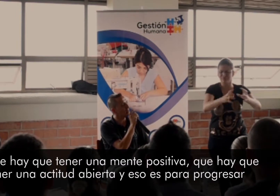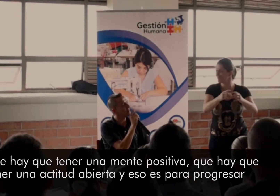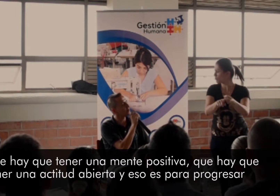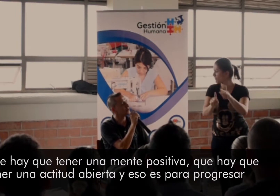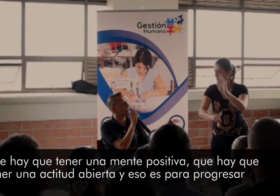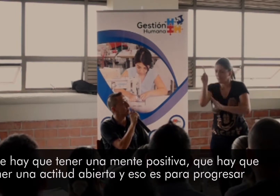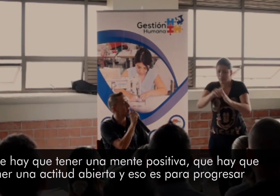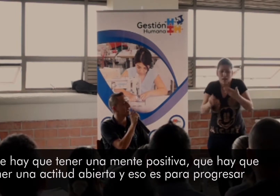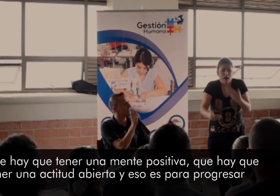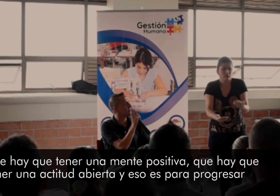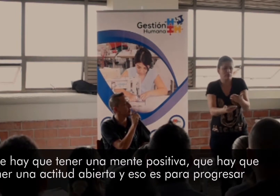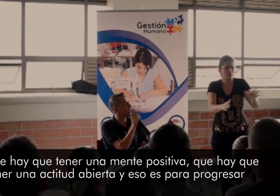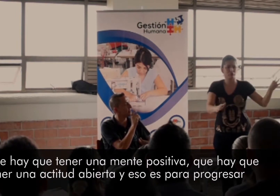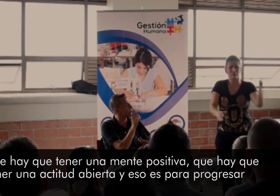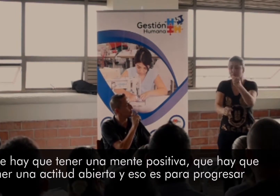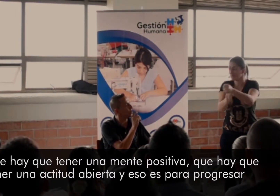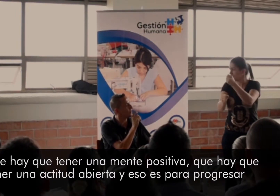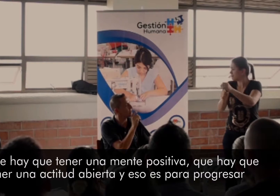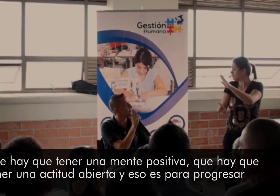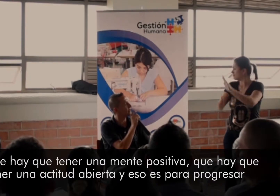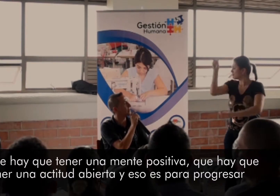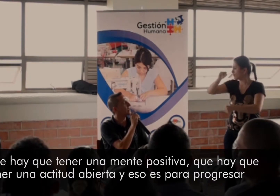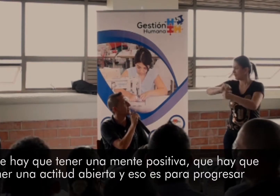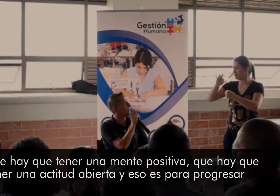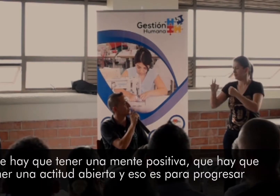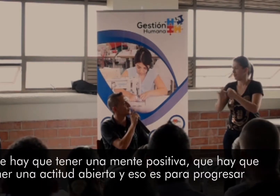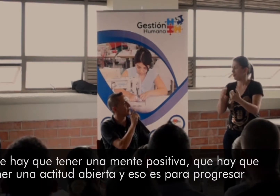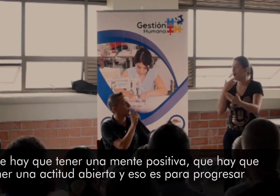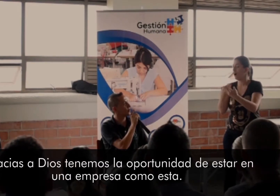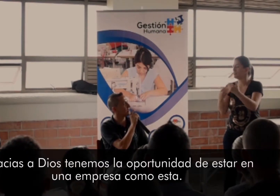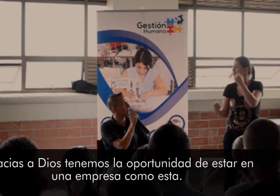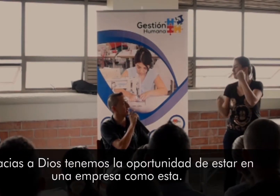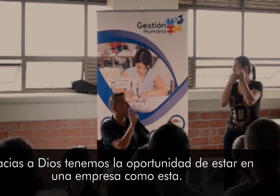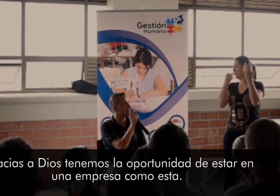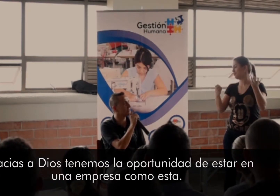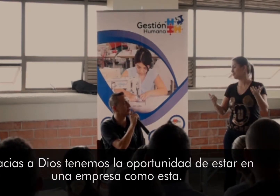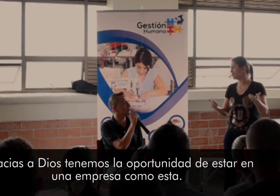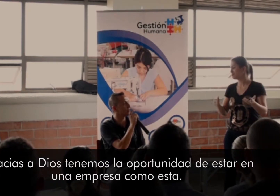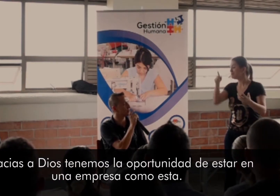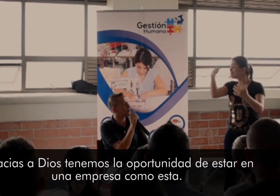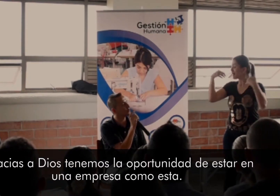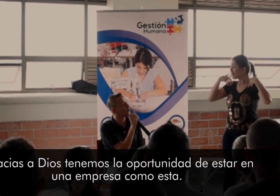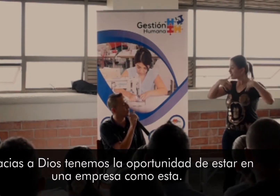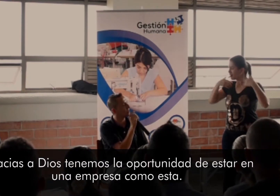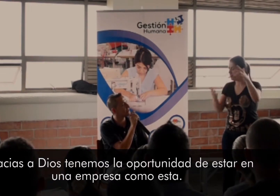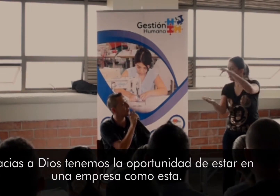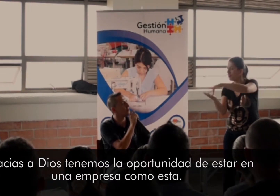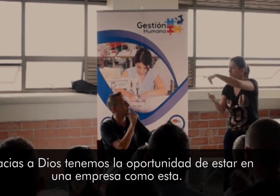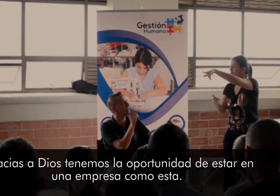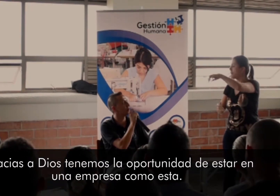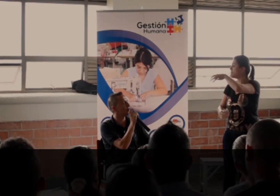positiva, hay que tener un ayudamiento listo para progresar y gracias a Dios tenemos esa oportunidad de estar en una empresa como esta.